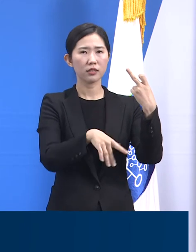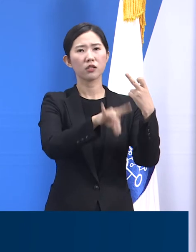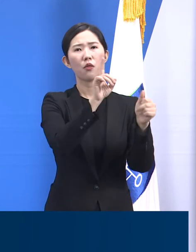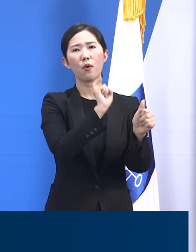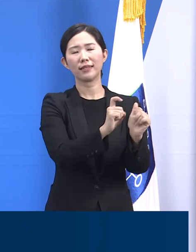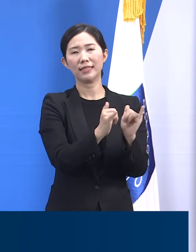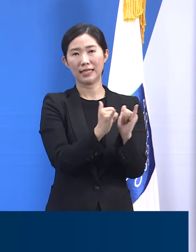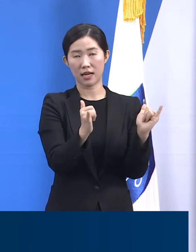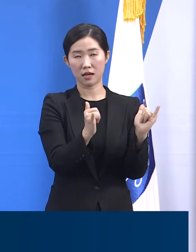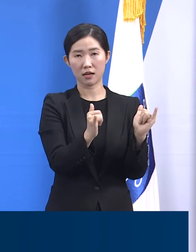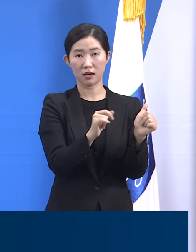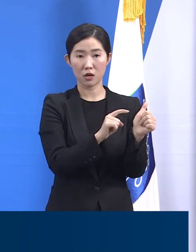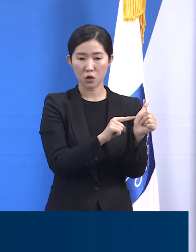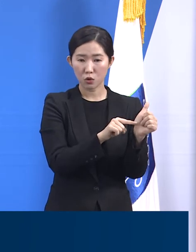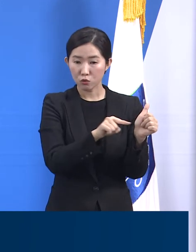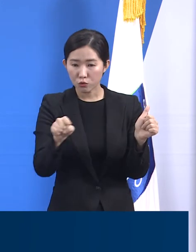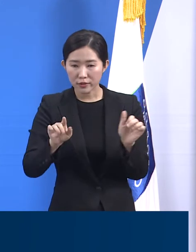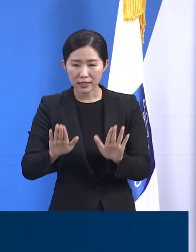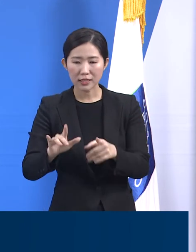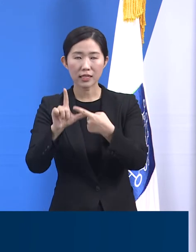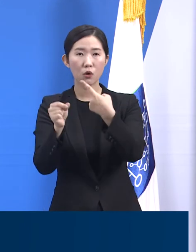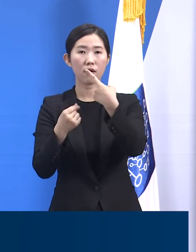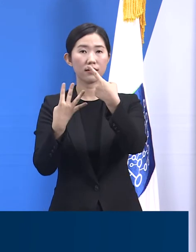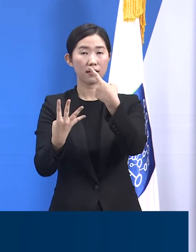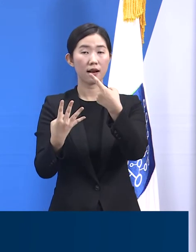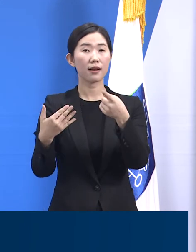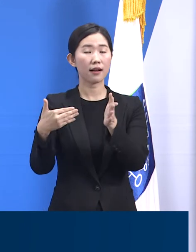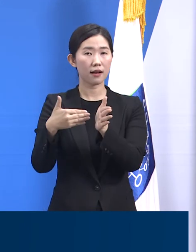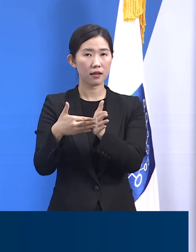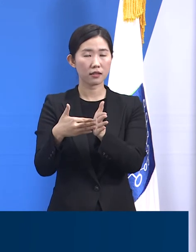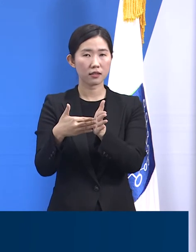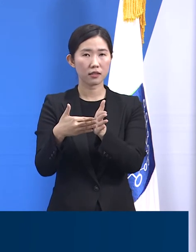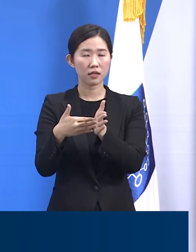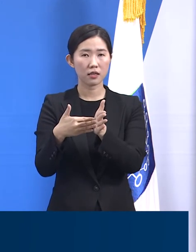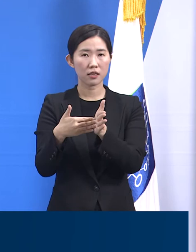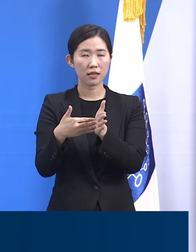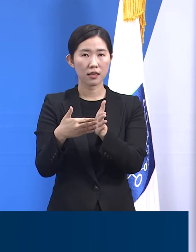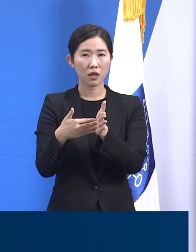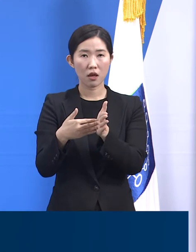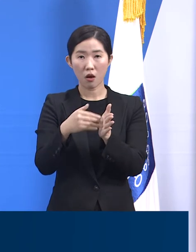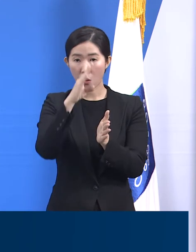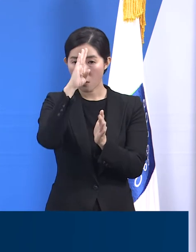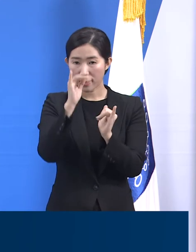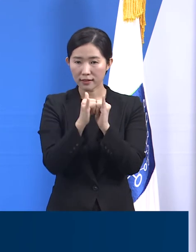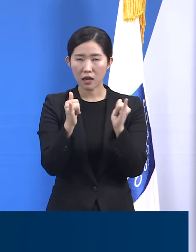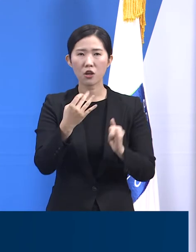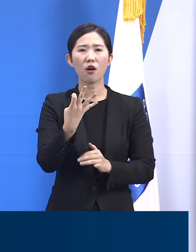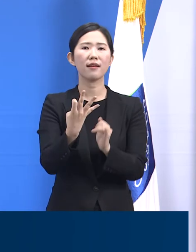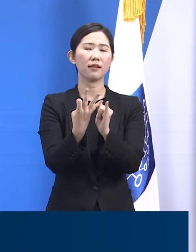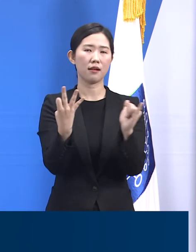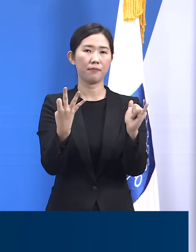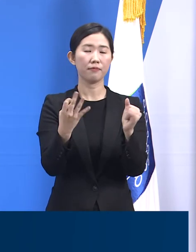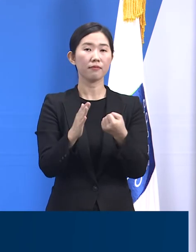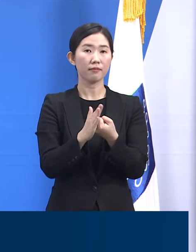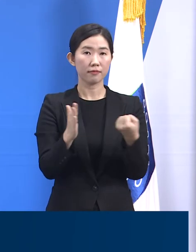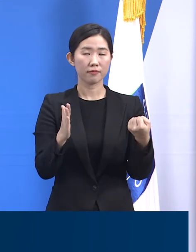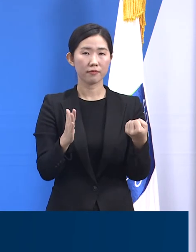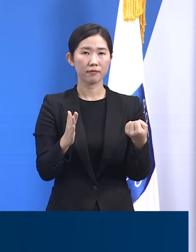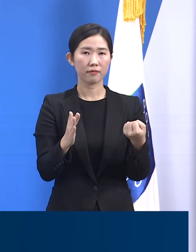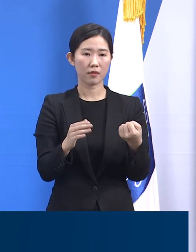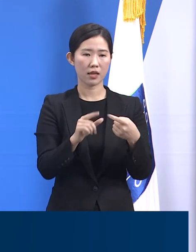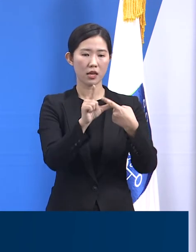1월 4일까지 병원 환자 14명이 추가로 확진 판정을 받아 5일 0시 기준 총